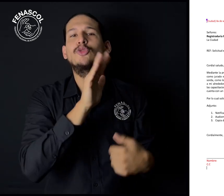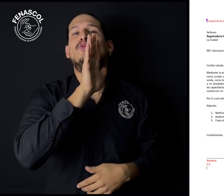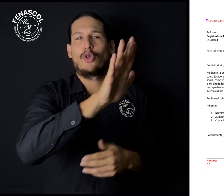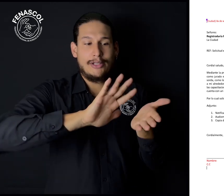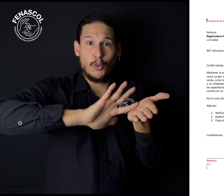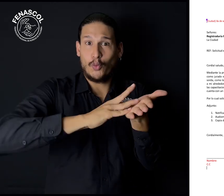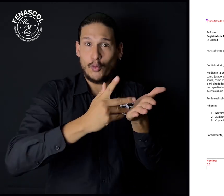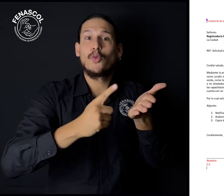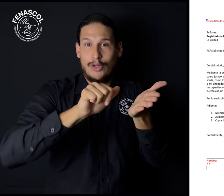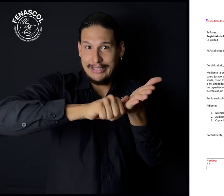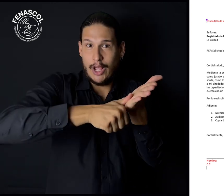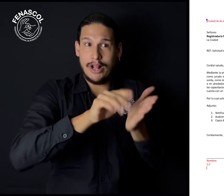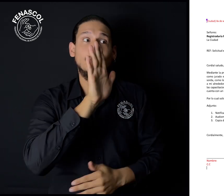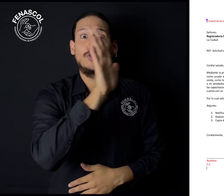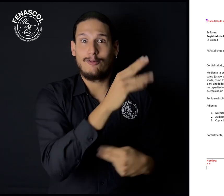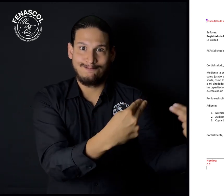registraduría a la cual se van a dirigir.